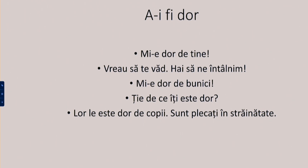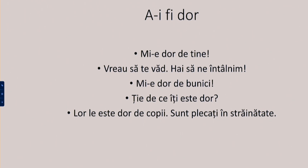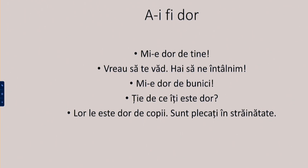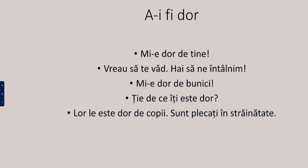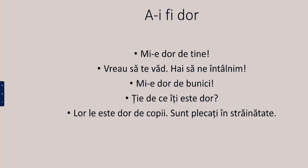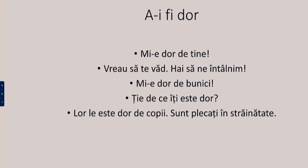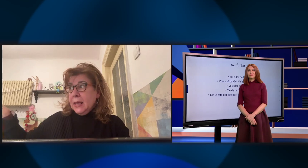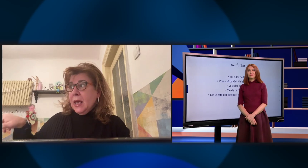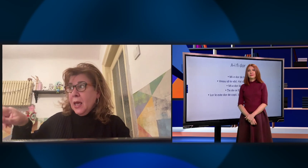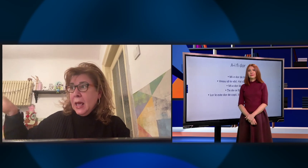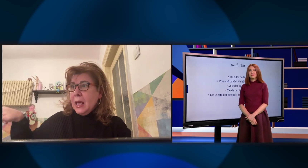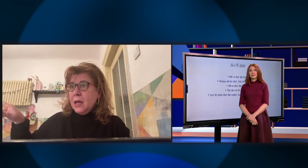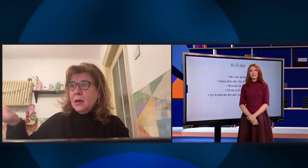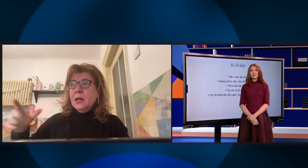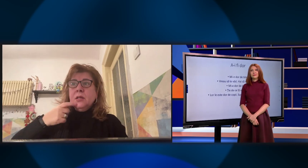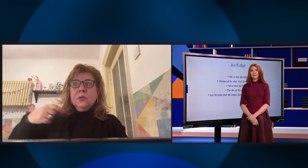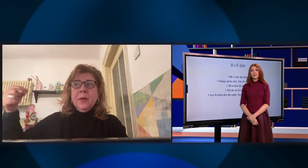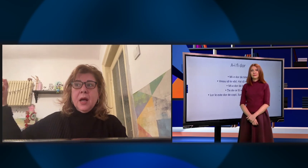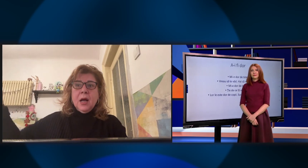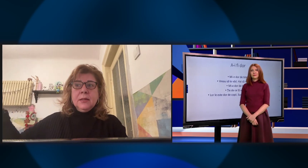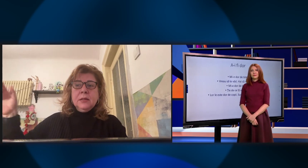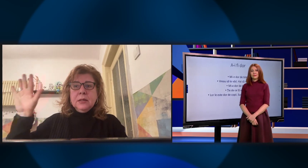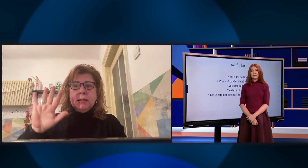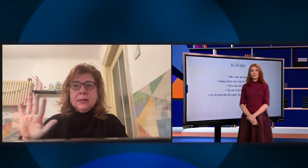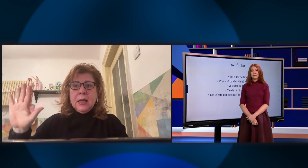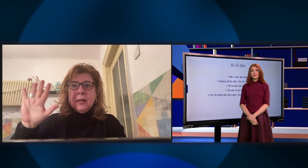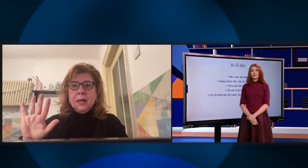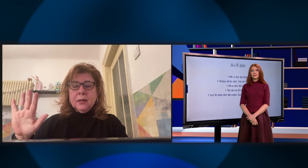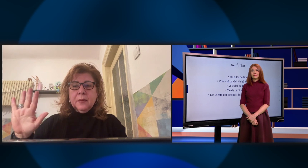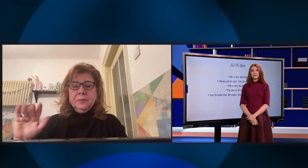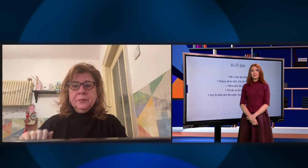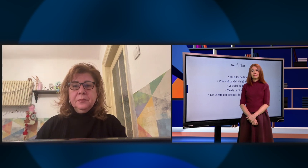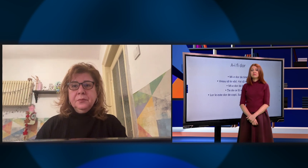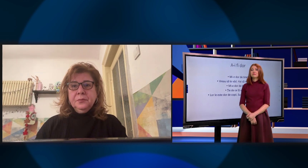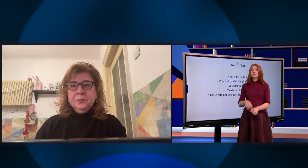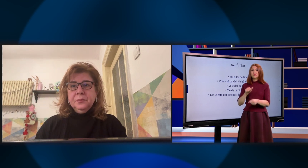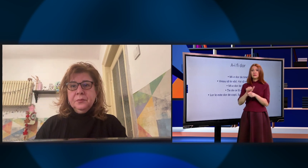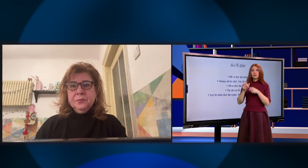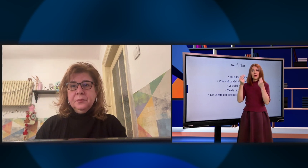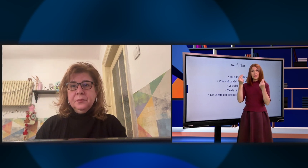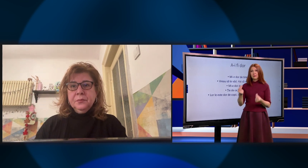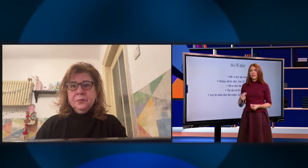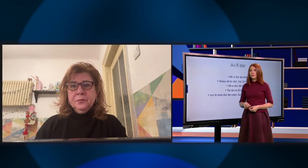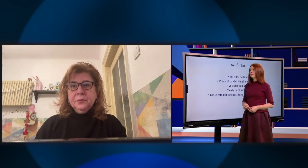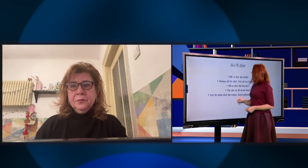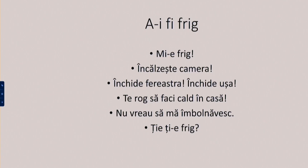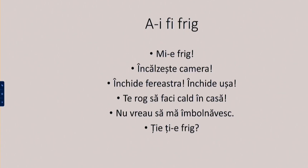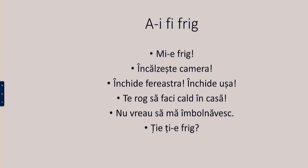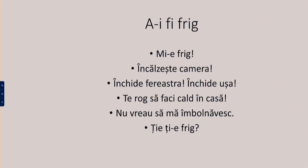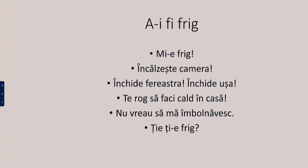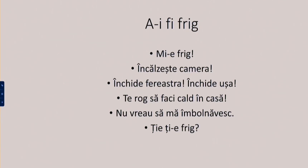în străinătate. Ei sunt plecați în străinătate. Foarte bine.